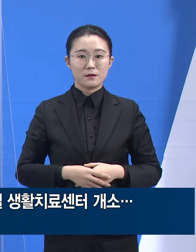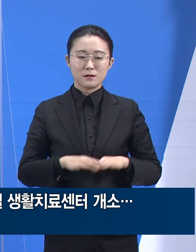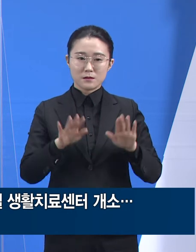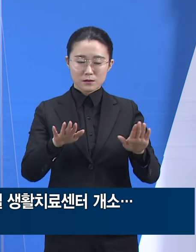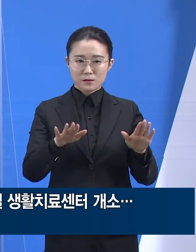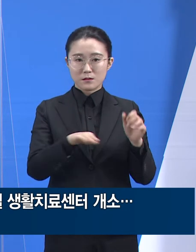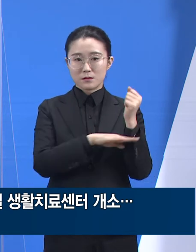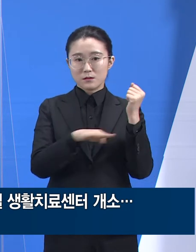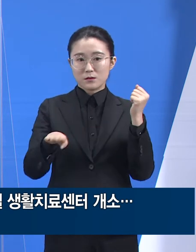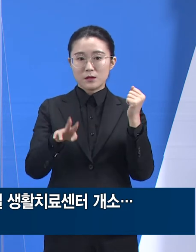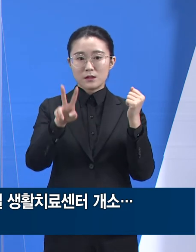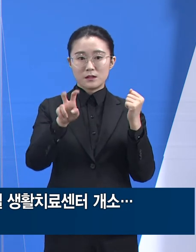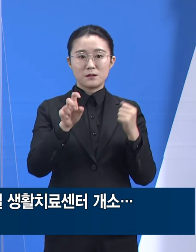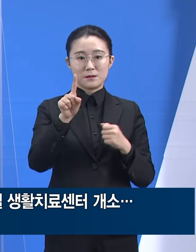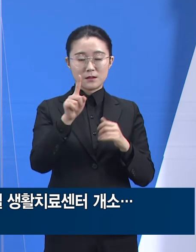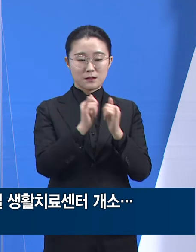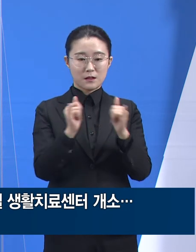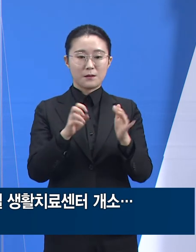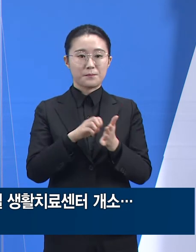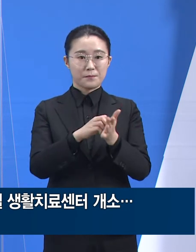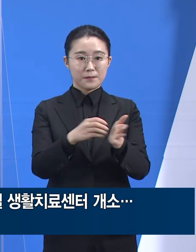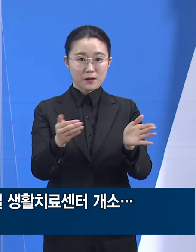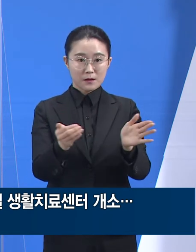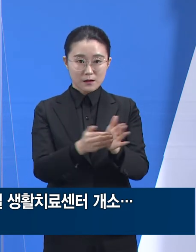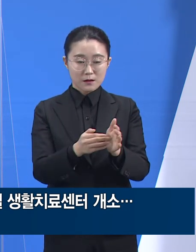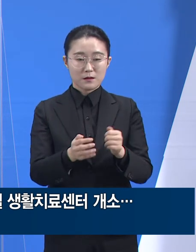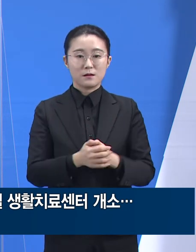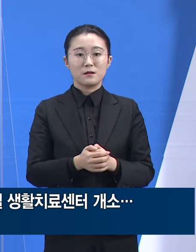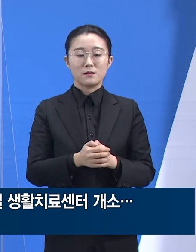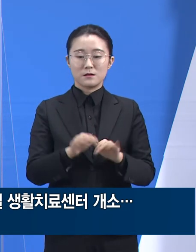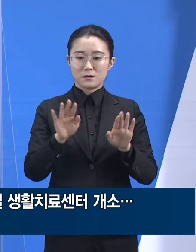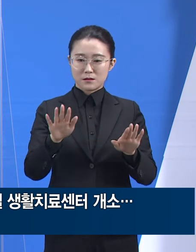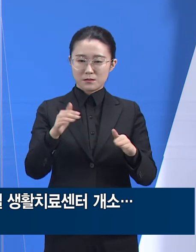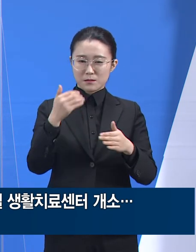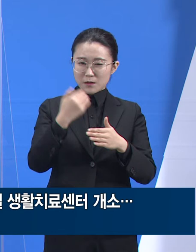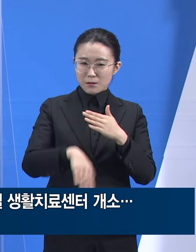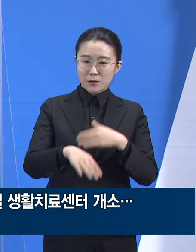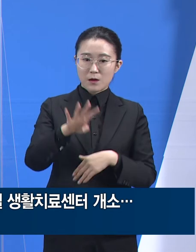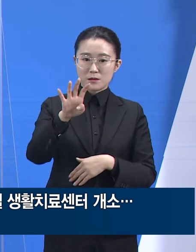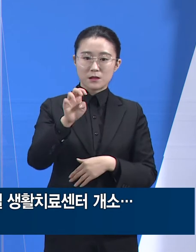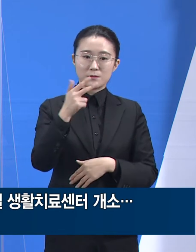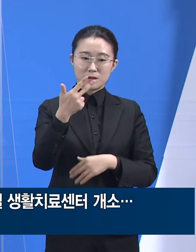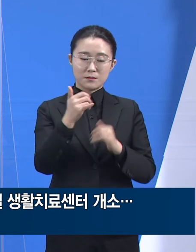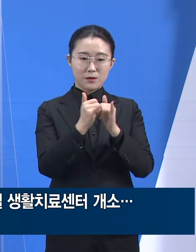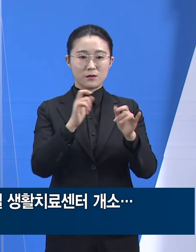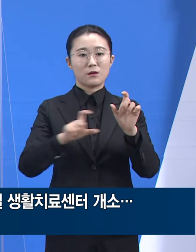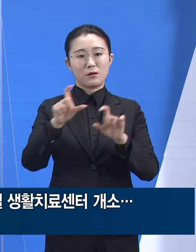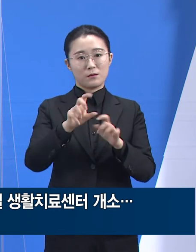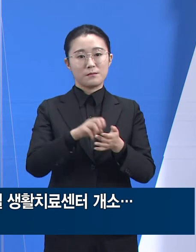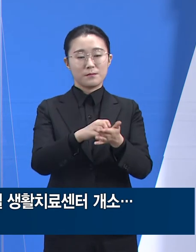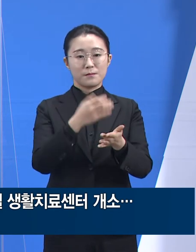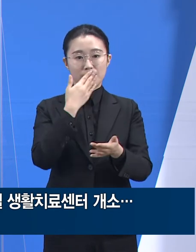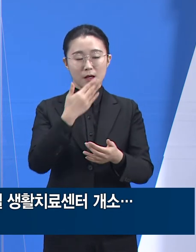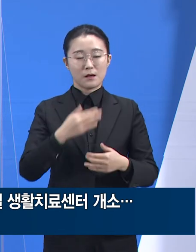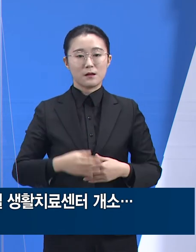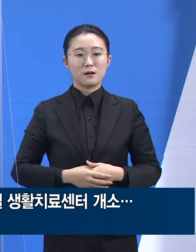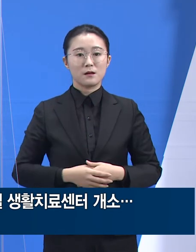있고 가동률은 30.9%입니다. 자녀 수용 가능 인원은 47명입니다. 경기도의